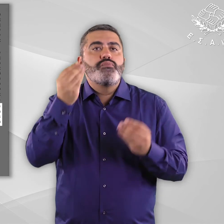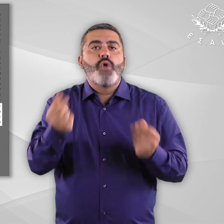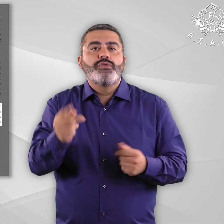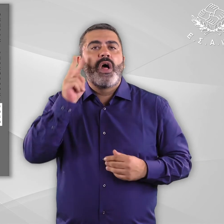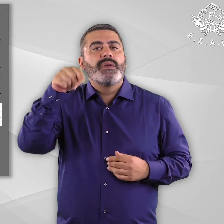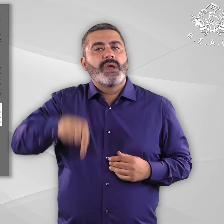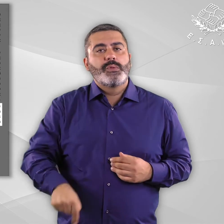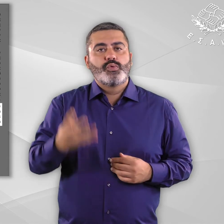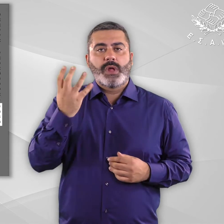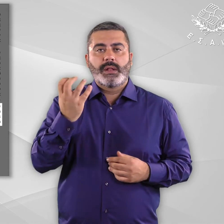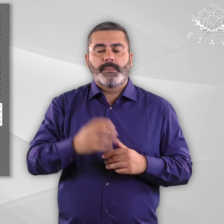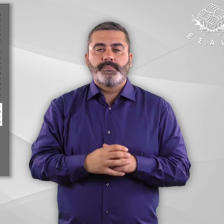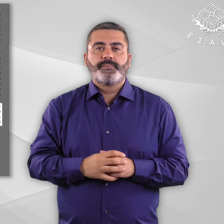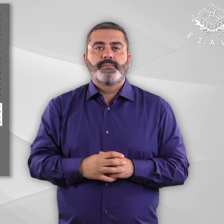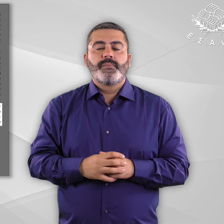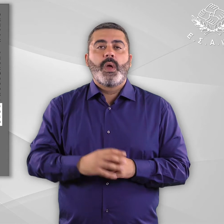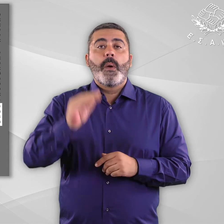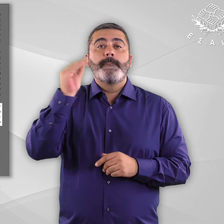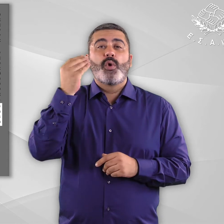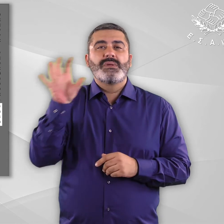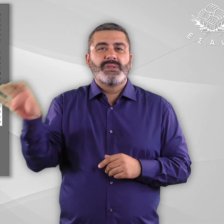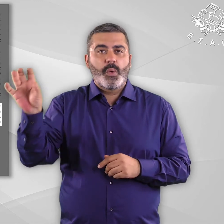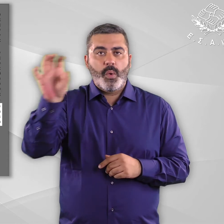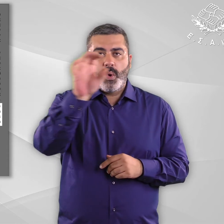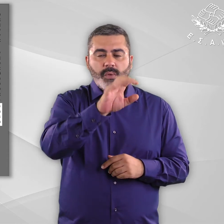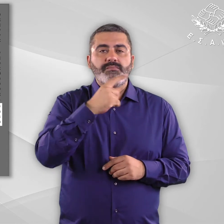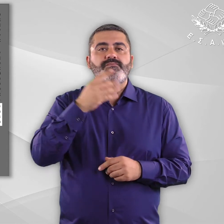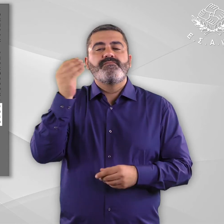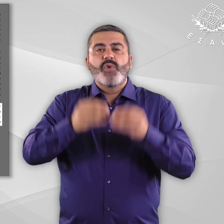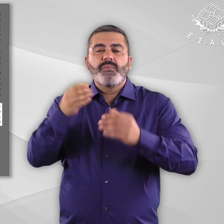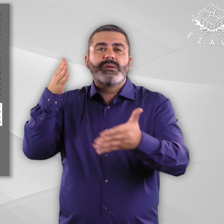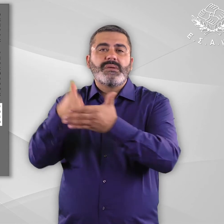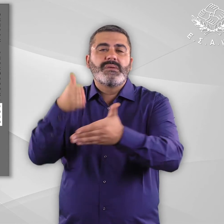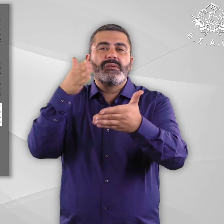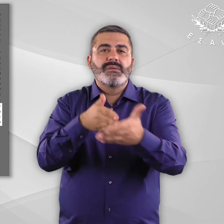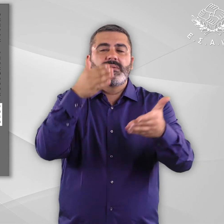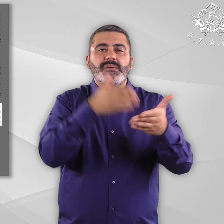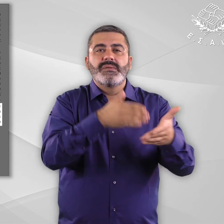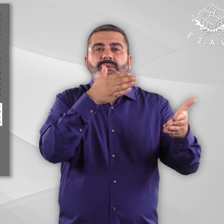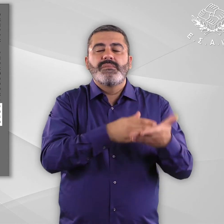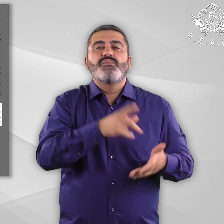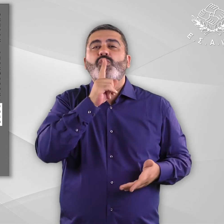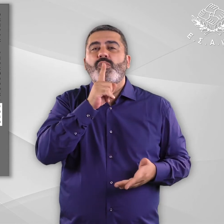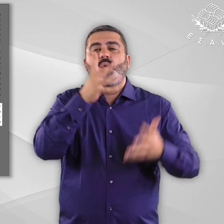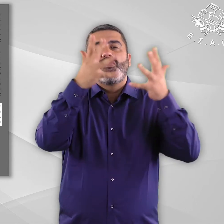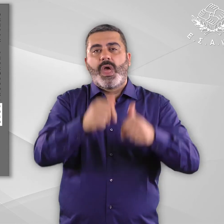πολιτιστικούς χώρους που παρουσιάζουν προβλήματα προσβασιμότητας εντάσσονται και τα θέατρα τα οποία εξακολουθούν να είναι απολύτως